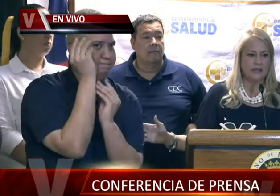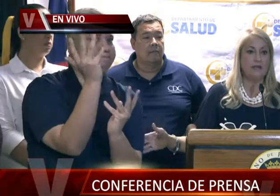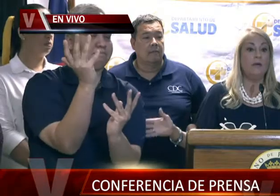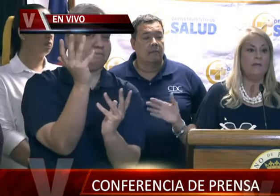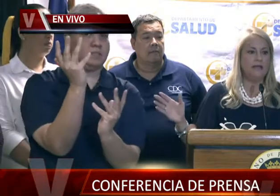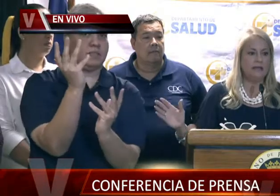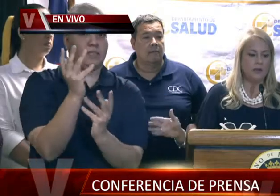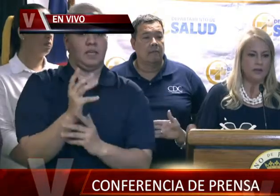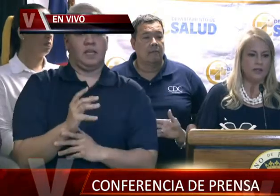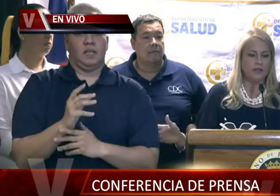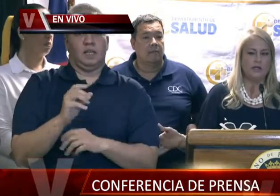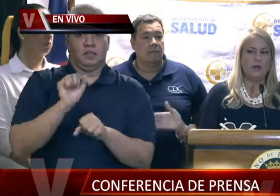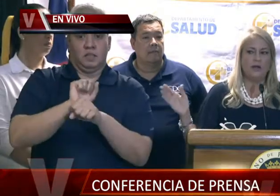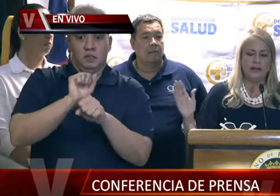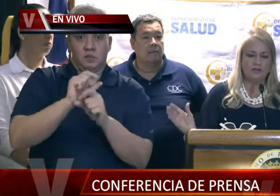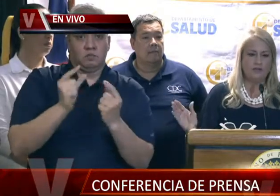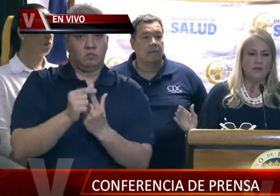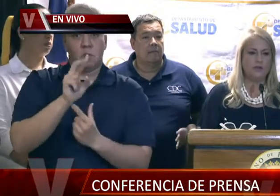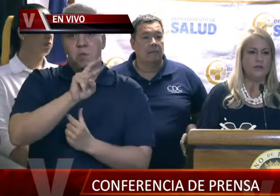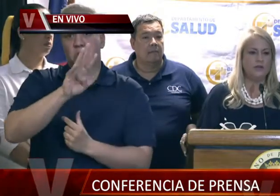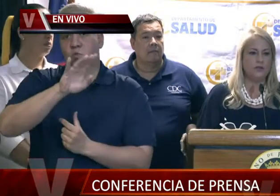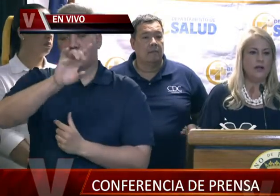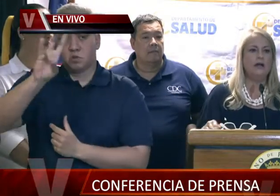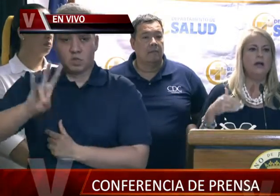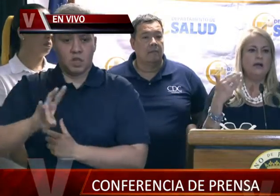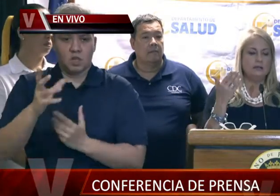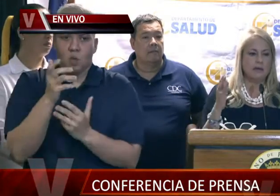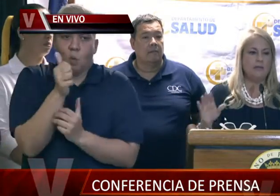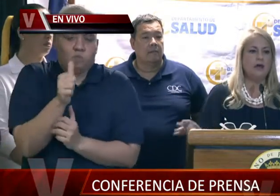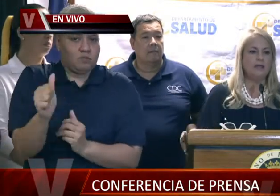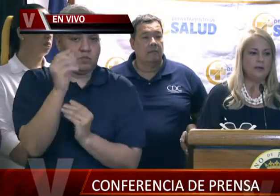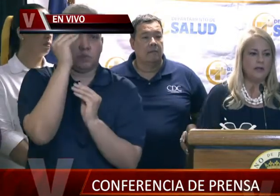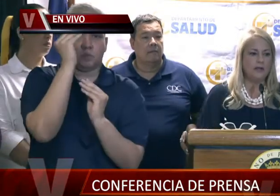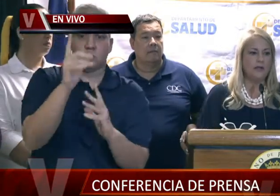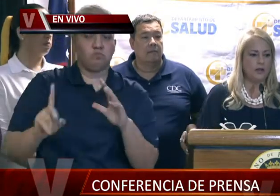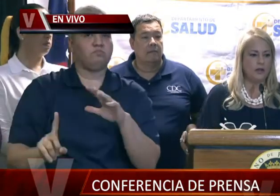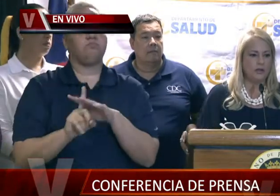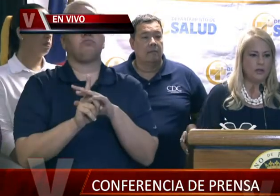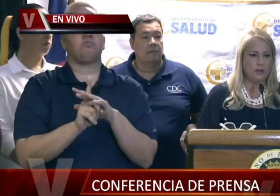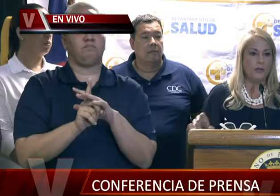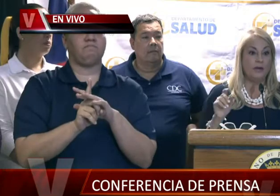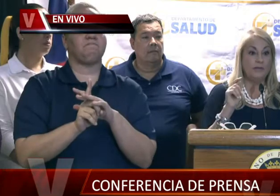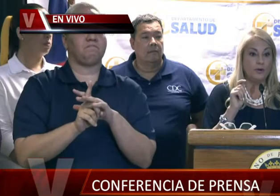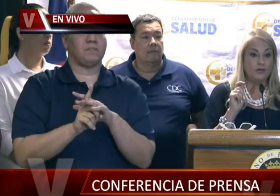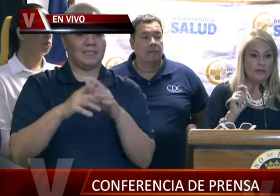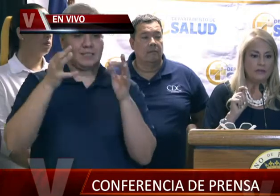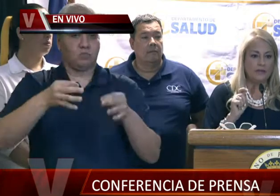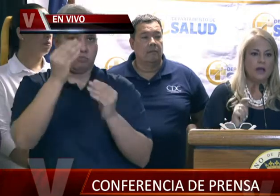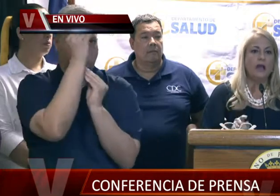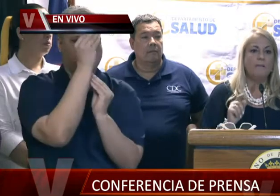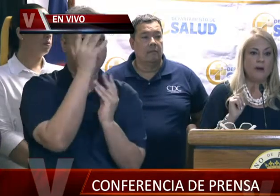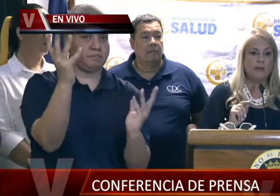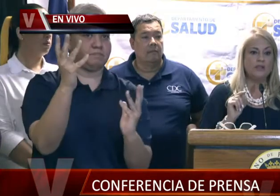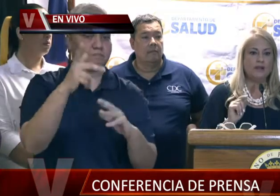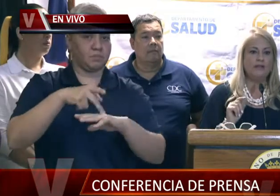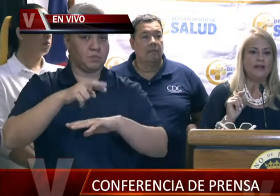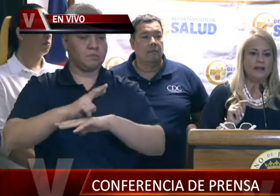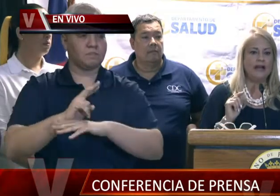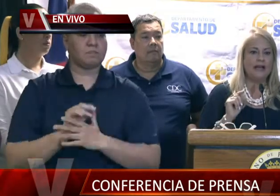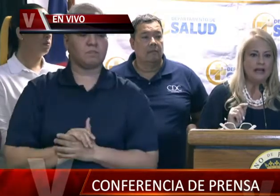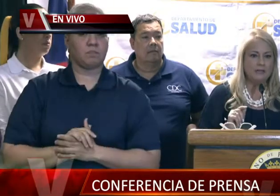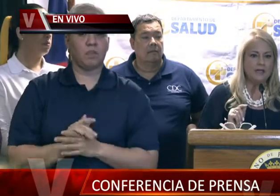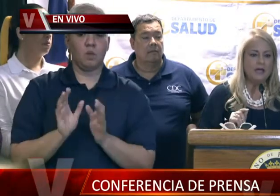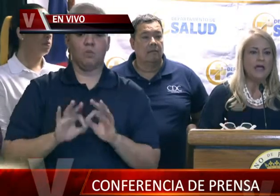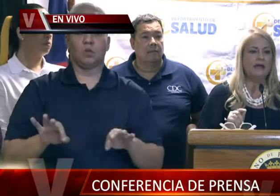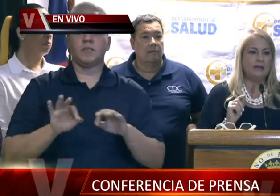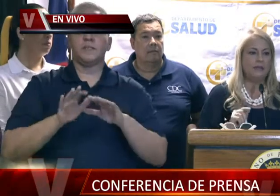Force está activo 24-7. Cualquier información que surja, se la vamos a estar proveyendo al pueblo de Puerto Rico. Pero es importante. Vamos a mantener